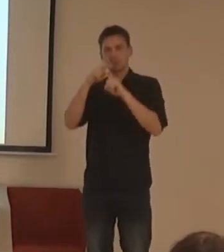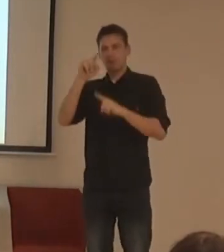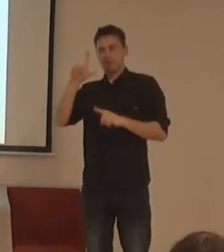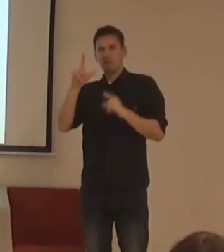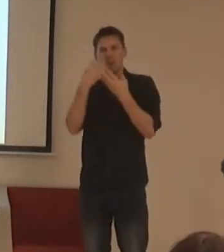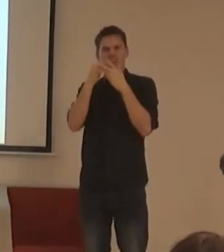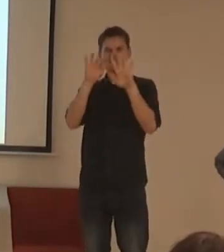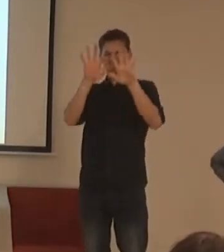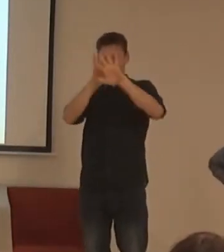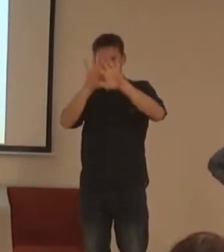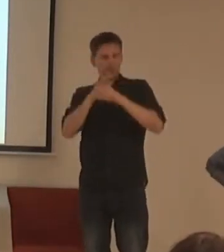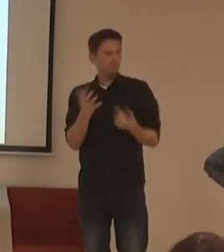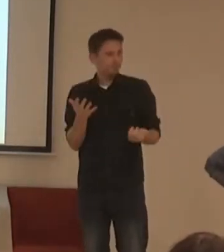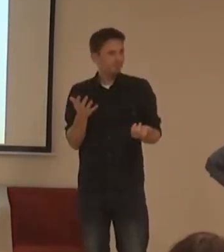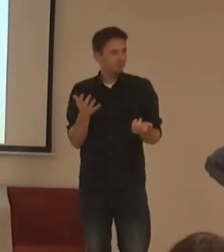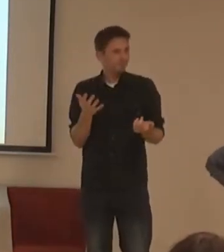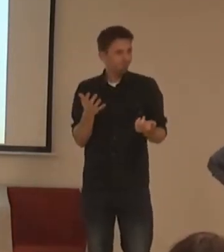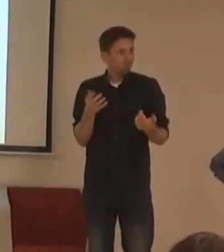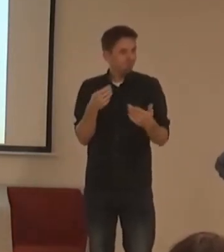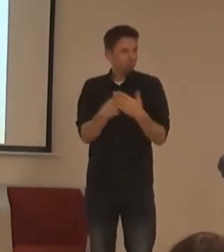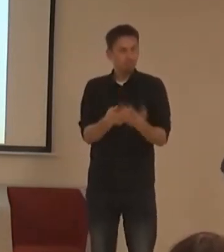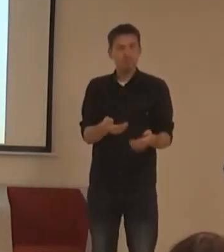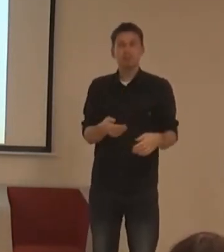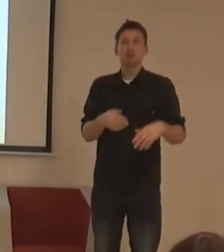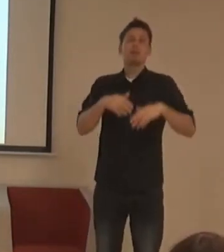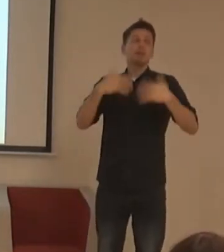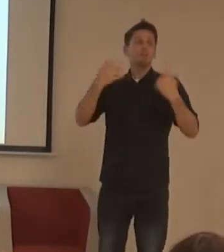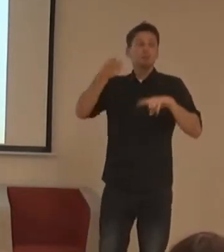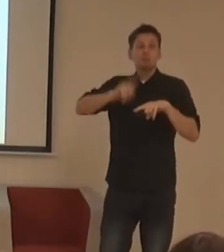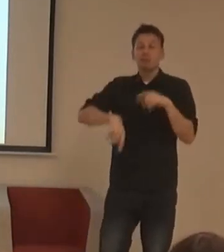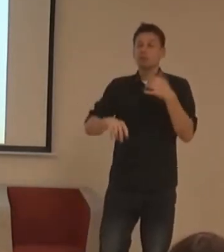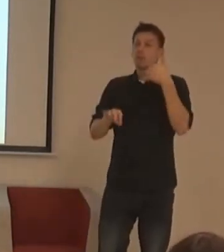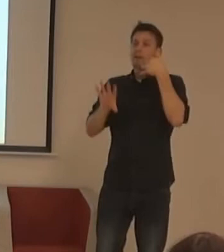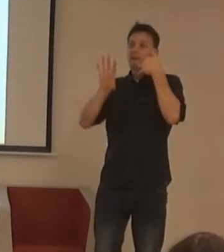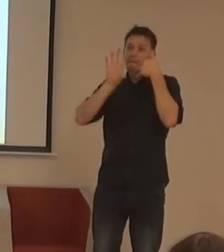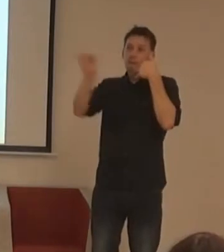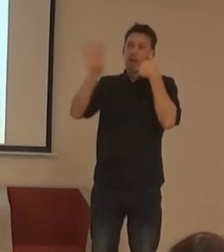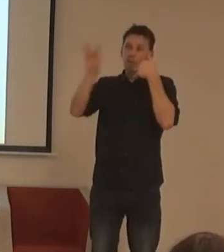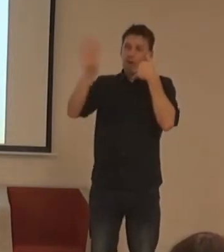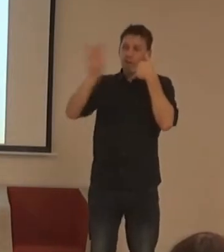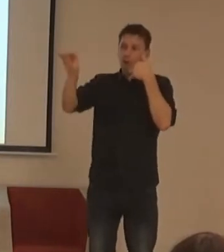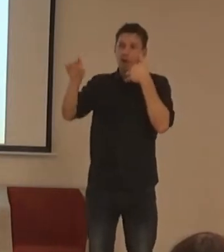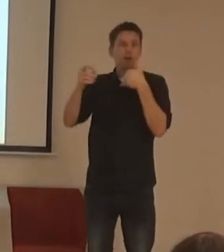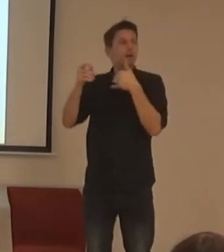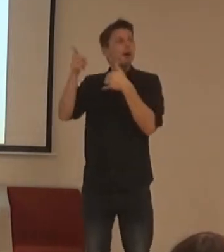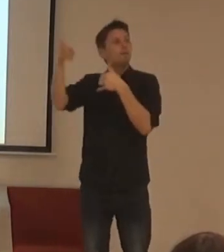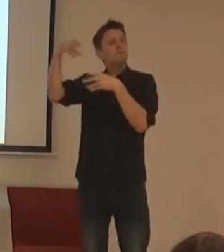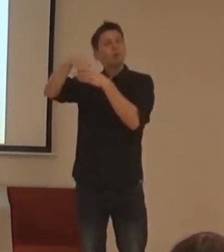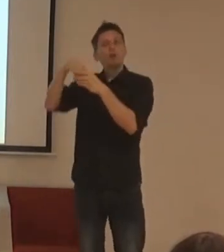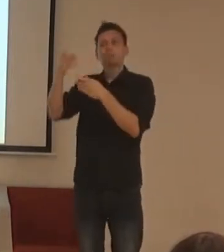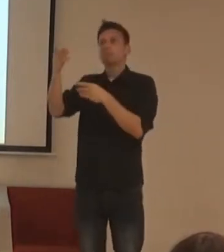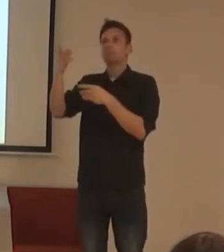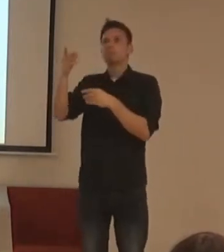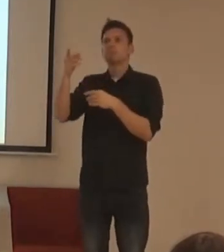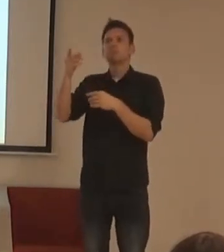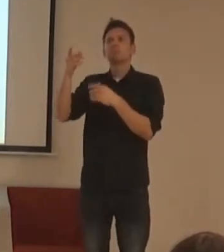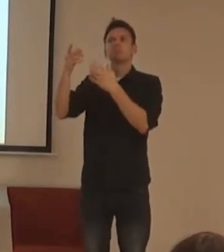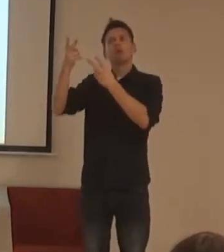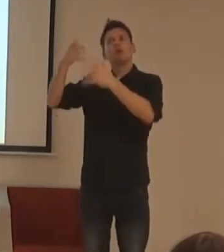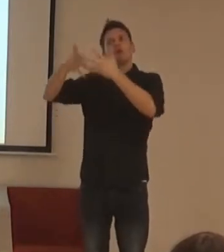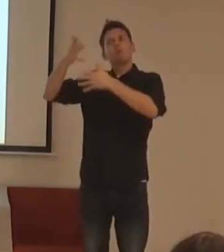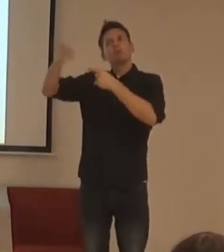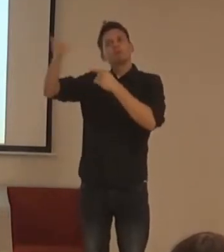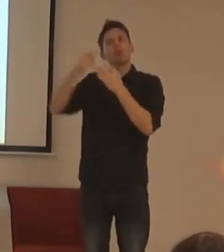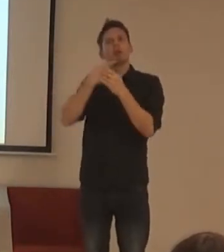Nebo se nedokáže to dovolat konkrétního člověka, telefonního operátora a místo toho tam máte chatbot, abyste si postřeboval něco říct člověkem, protože ten chatbot to